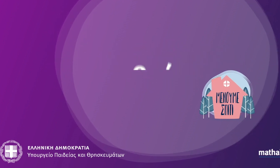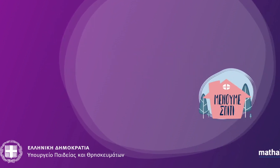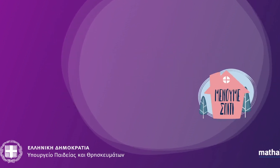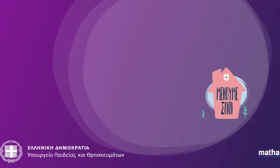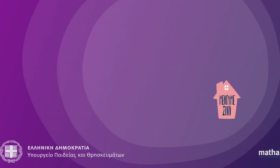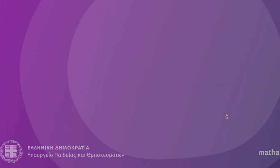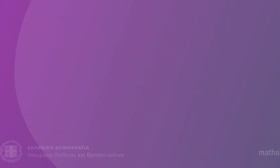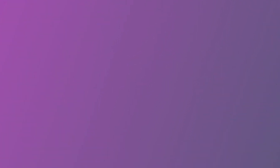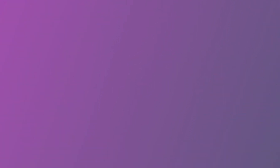Υπότιτλοι